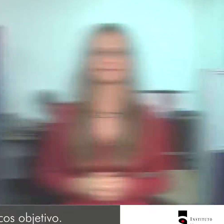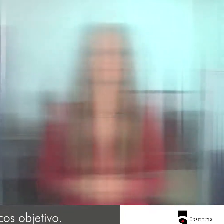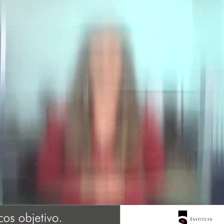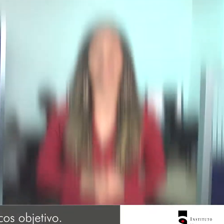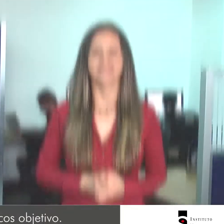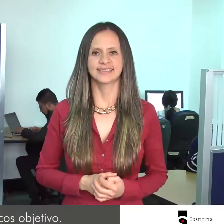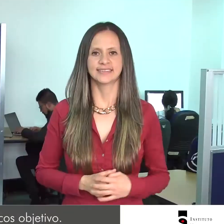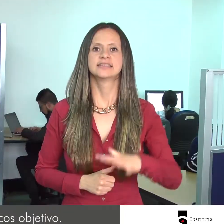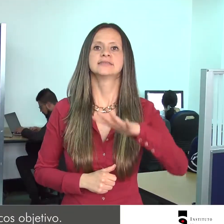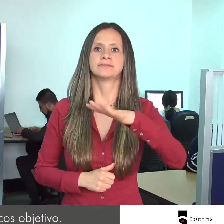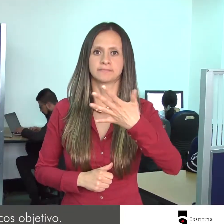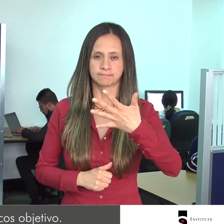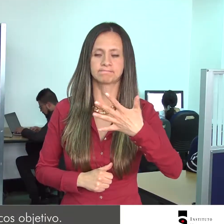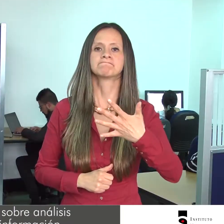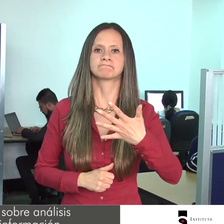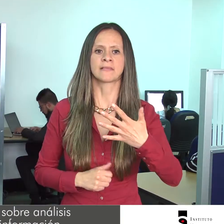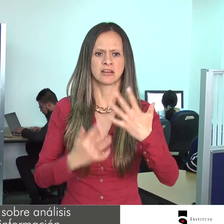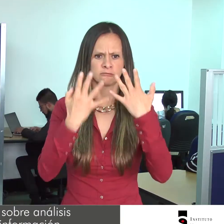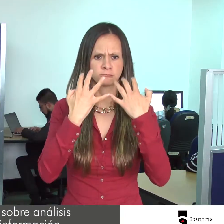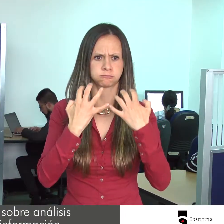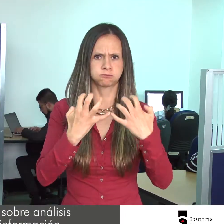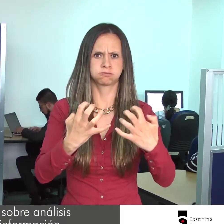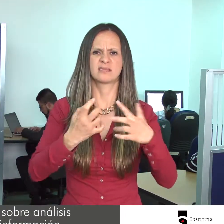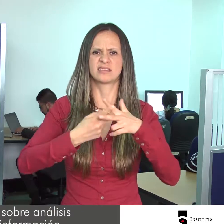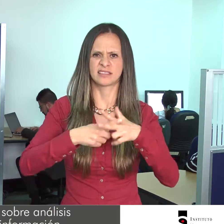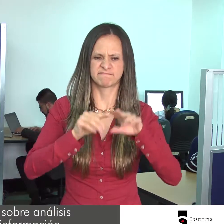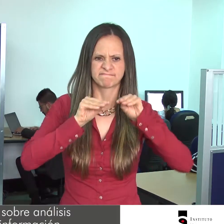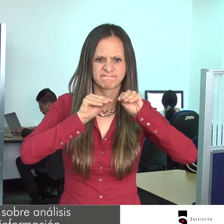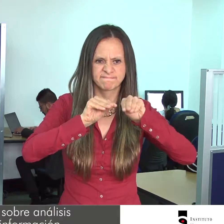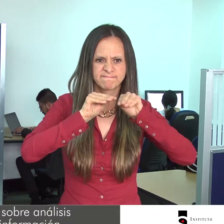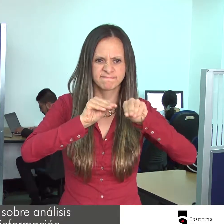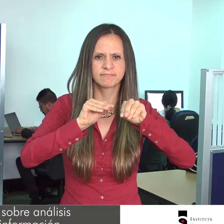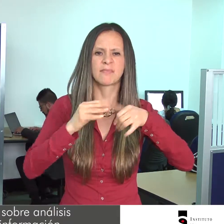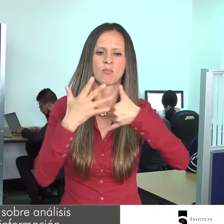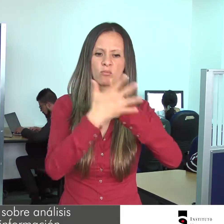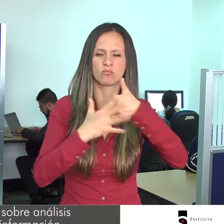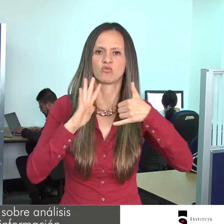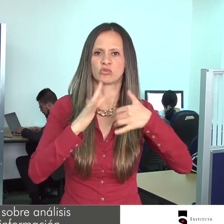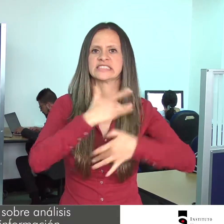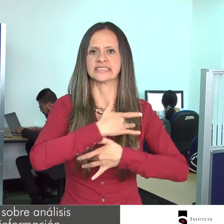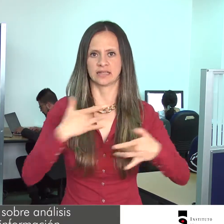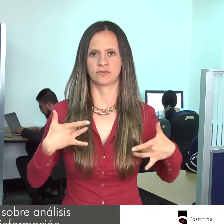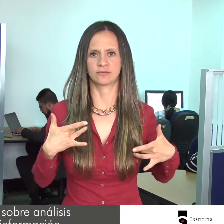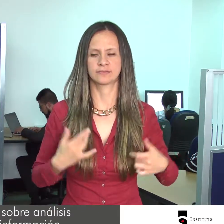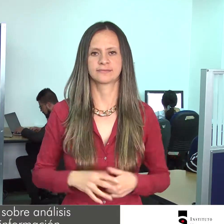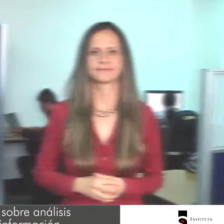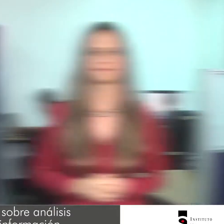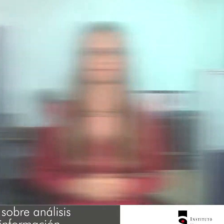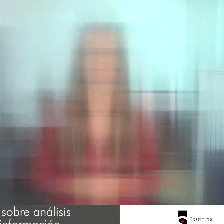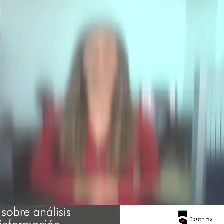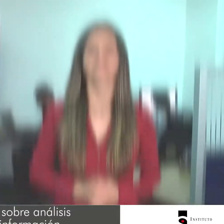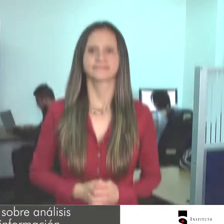públicos objetivo Quinto, quinto Quinto, talleres y cursos sobre análisis y transferencia de información